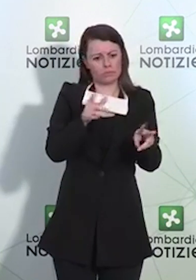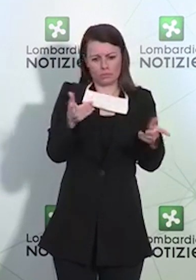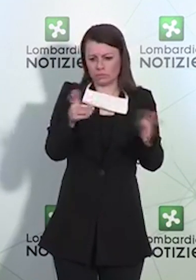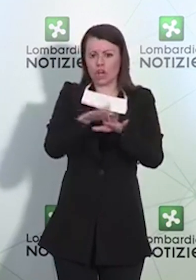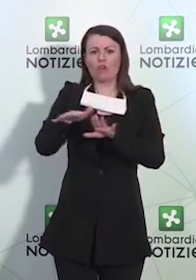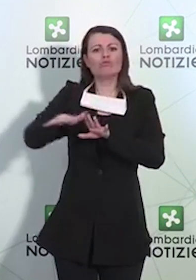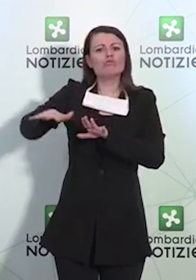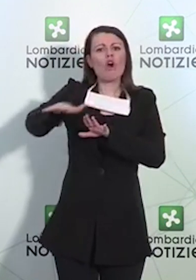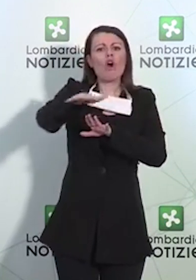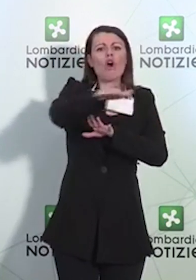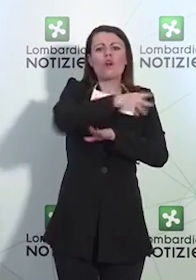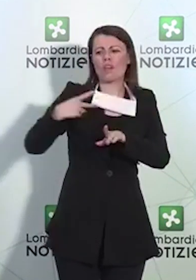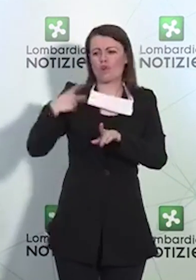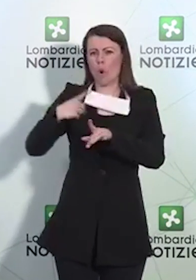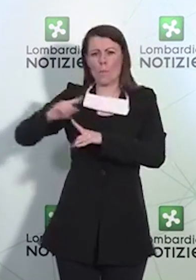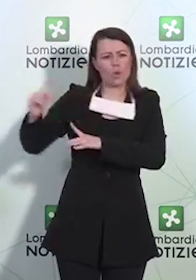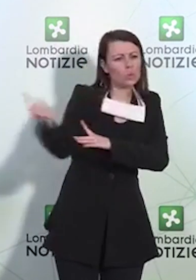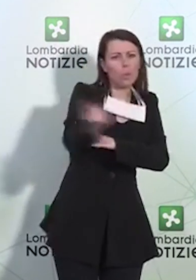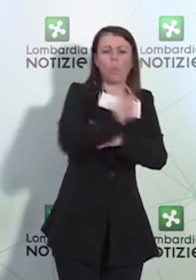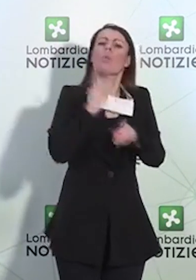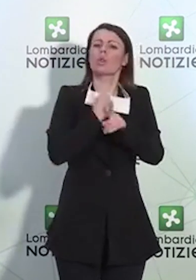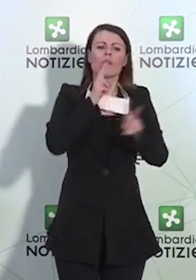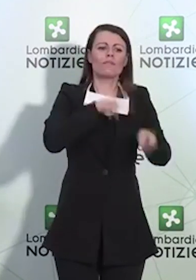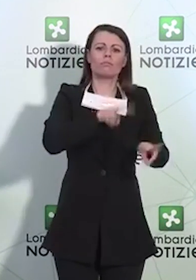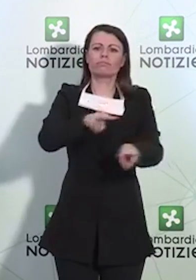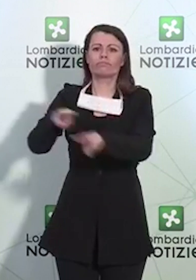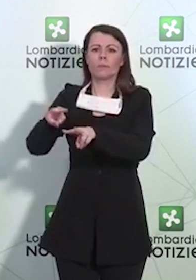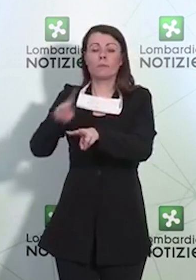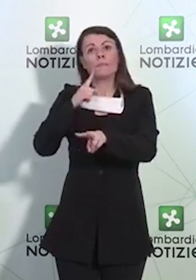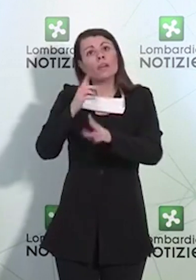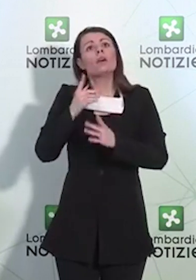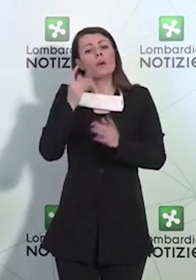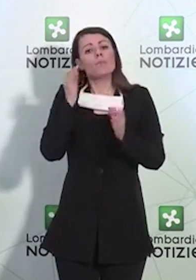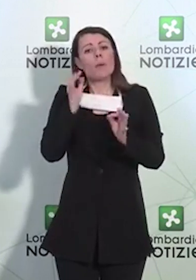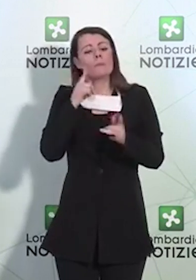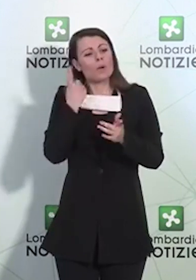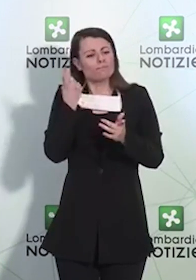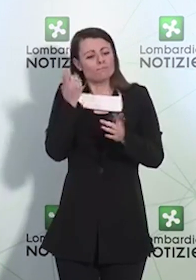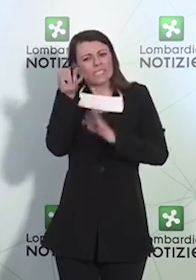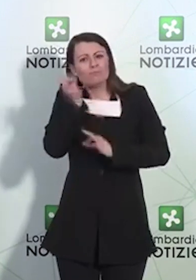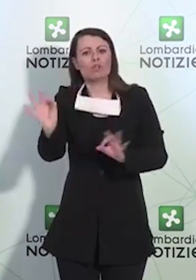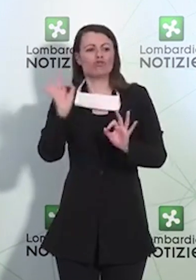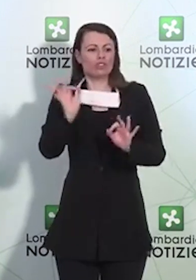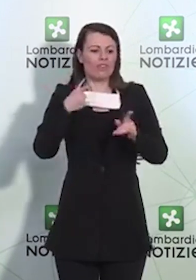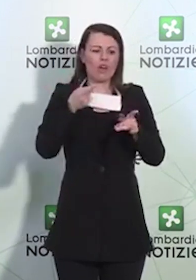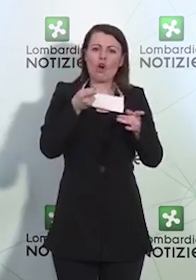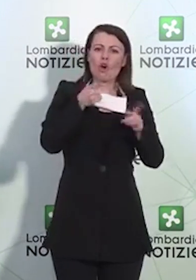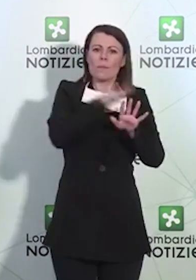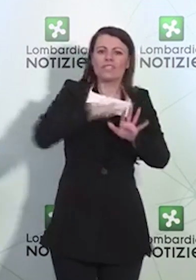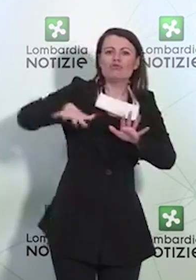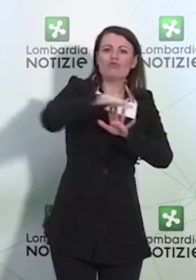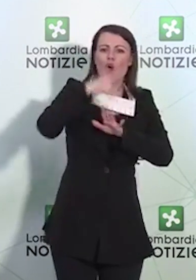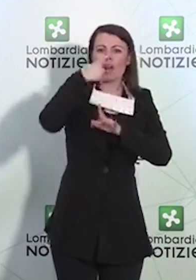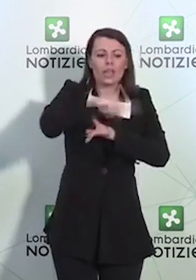diversi comuni, ma soprattutto nelle vie dove passano i grandi flussi, quindi verso le